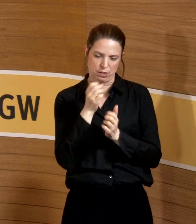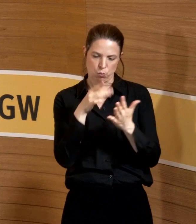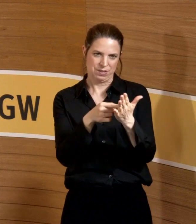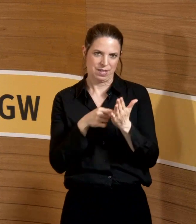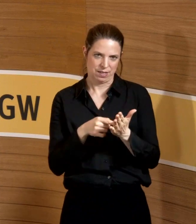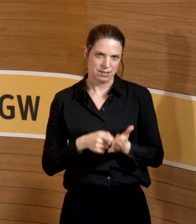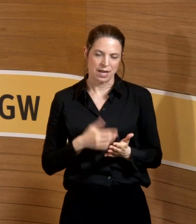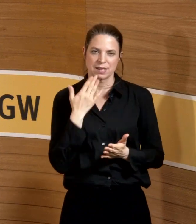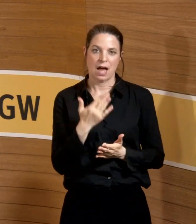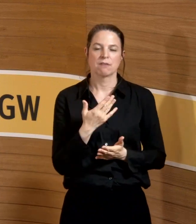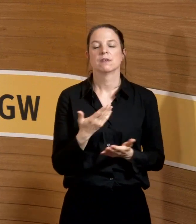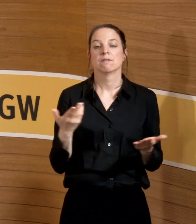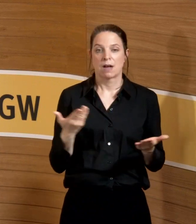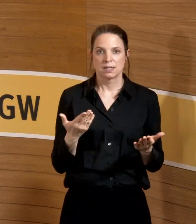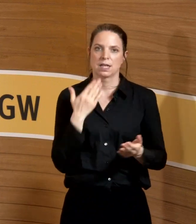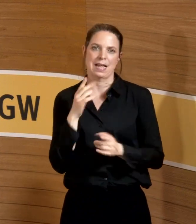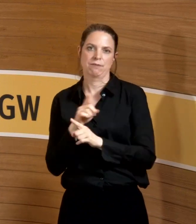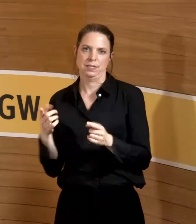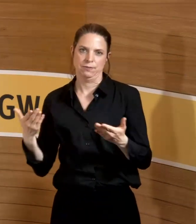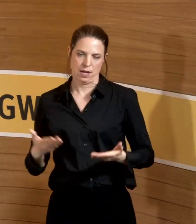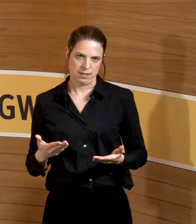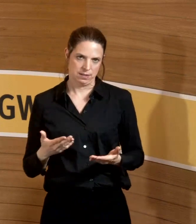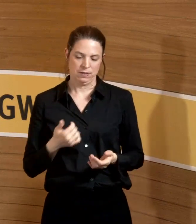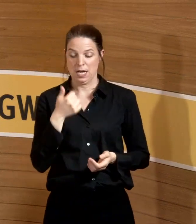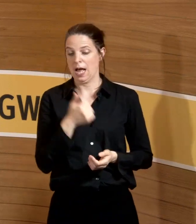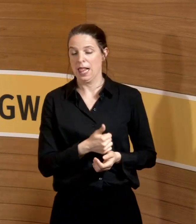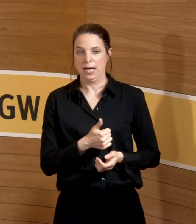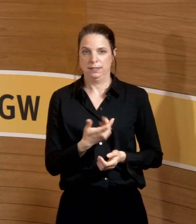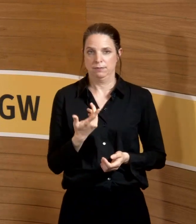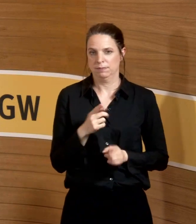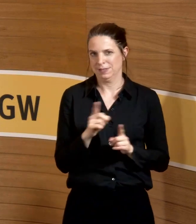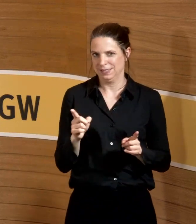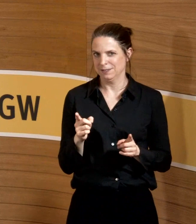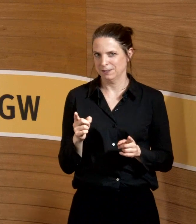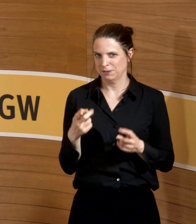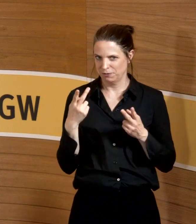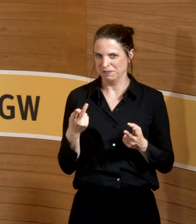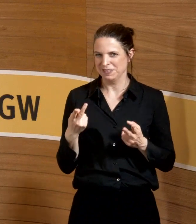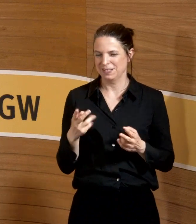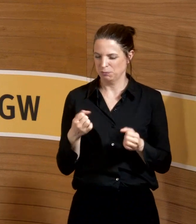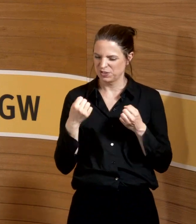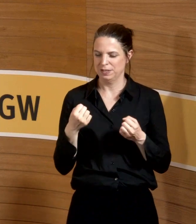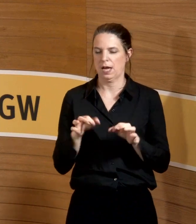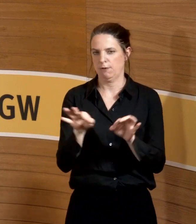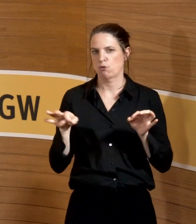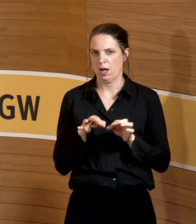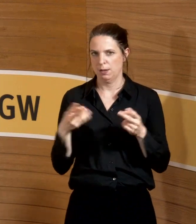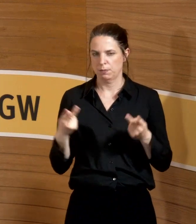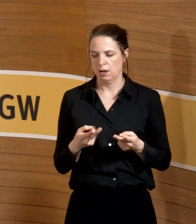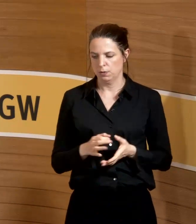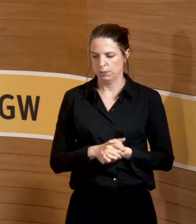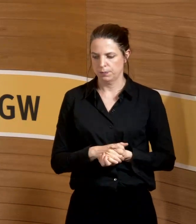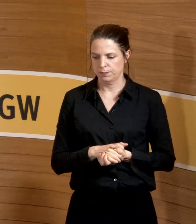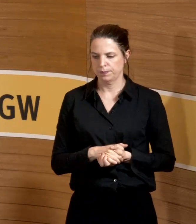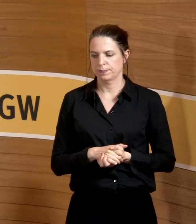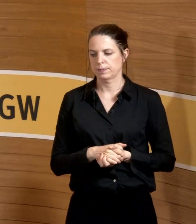sozusagen, dass keiner im Alleingang seinen Kopf dahin halten muss. Also der Ausblick ist so, Hepatitis B-Immunität sollte